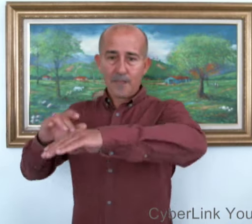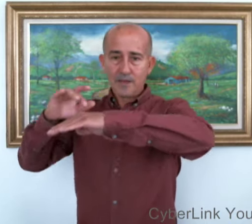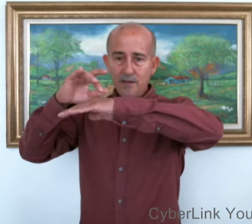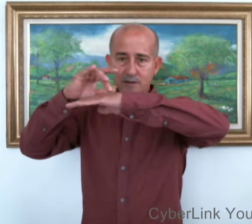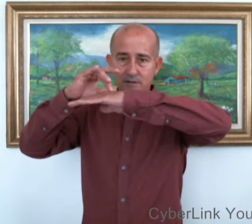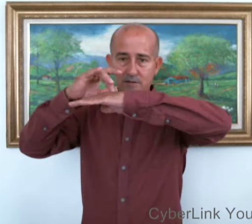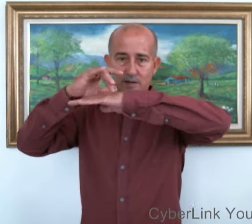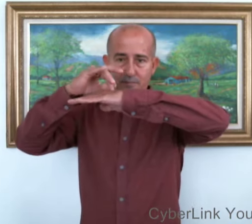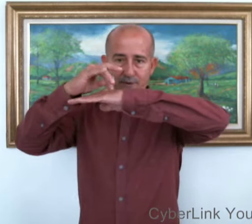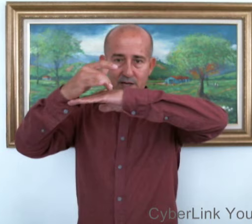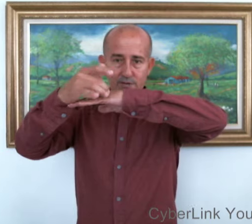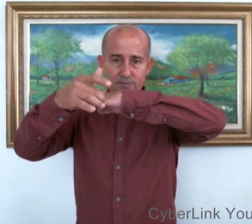Y temprano.